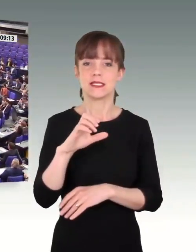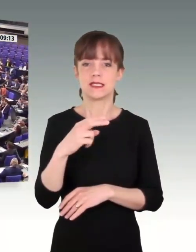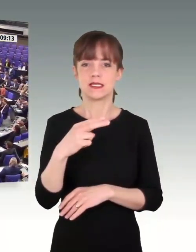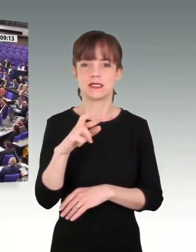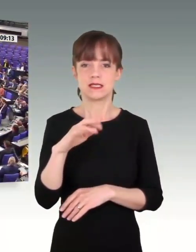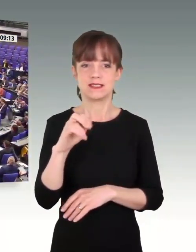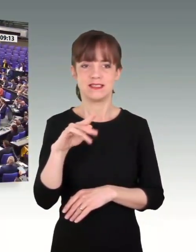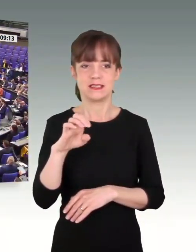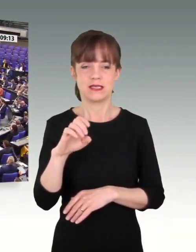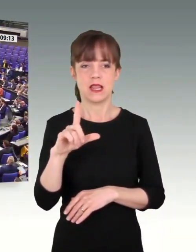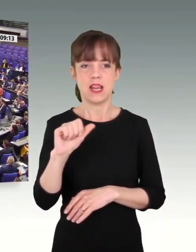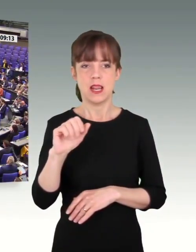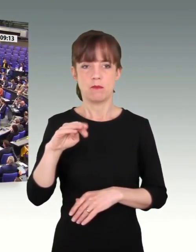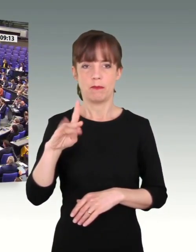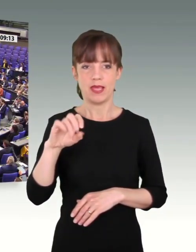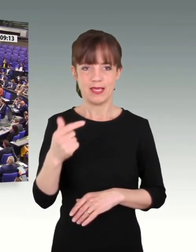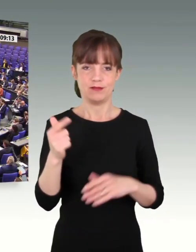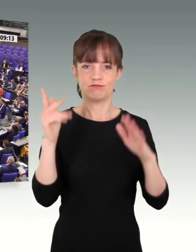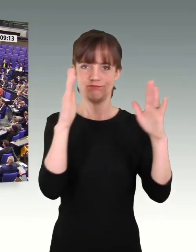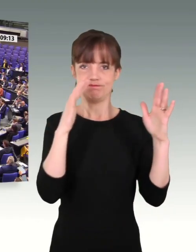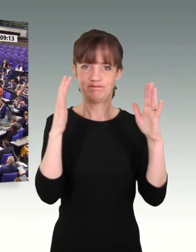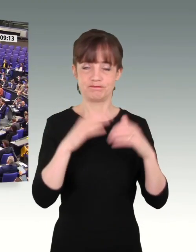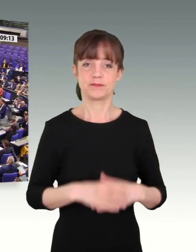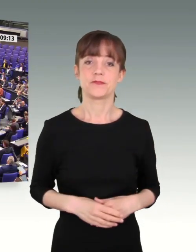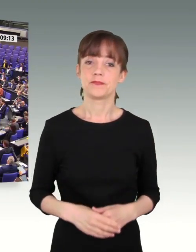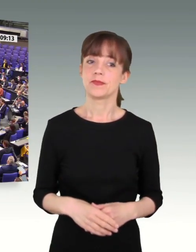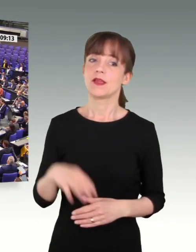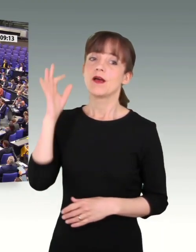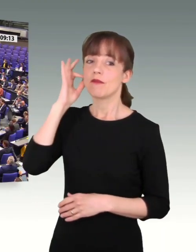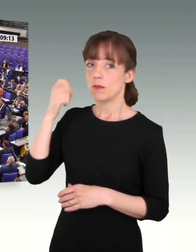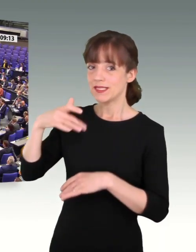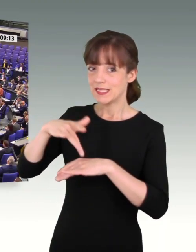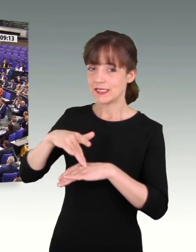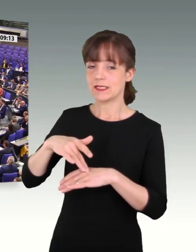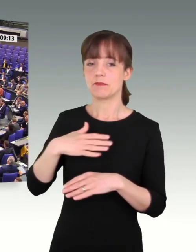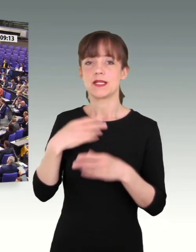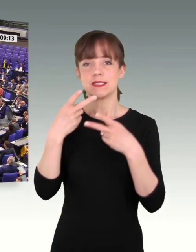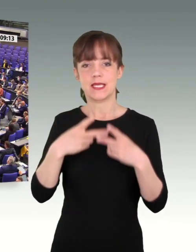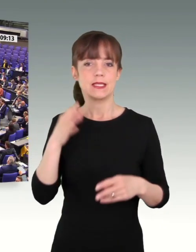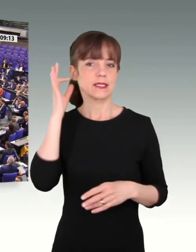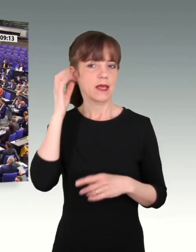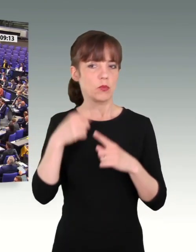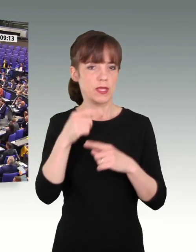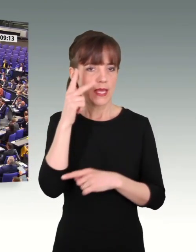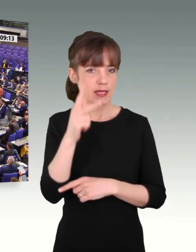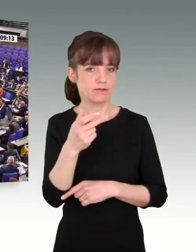Frau Präsidentin! Meine sehr geehrten Damen und Herren! Sehr geehrte Frau Wehrbeauftragte! Lieber Eva Högl!